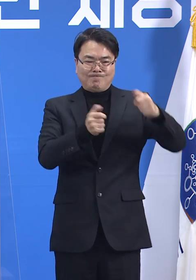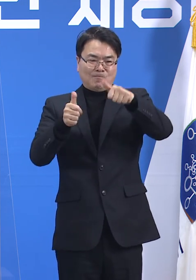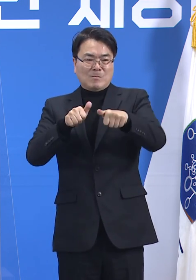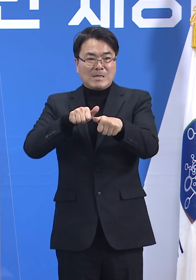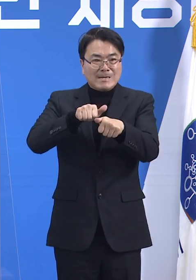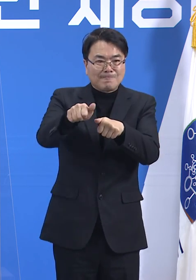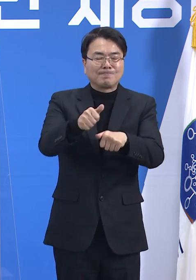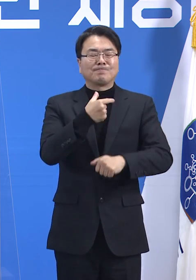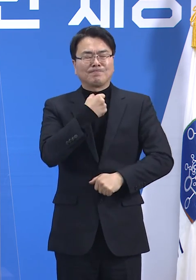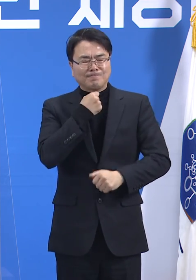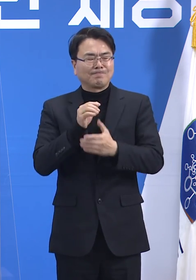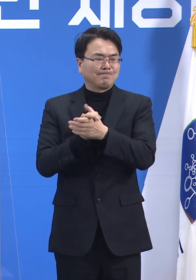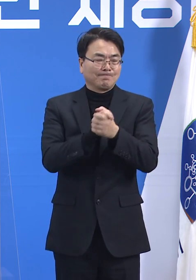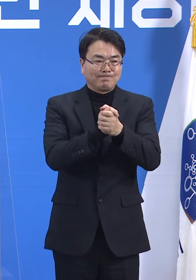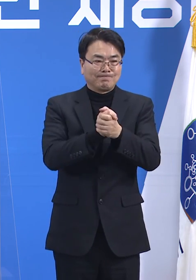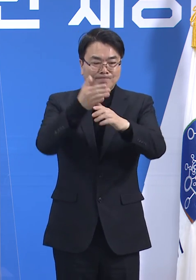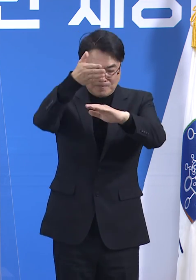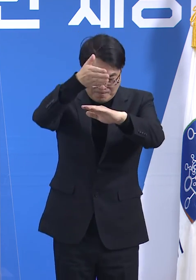소망합니다. 감사합니다.